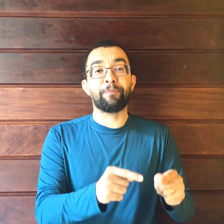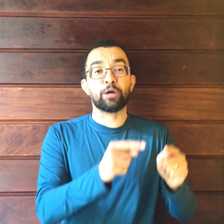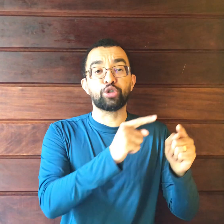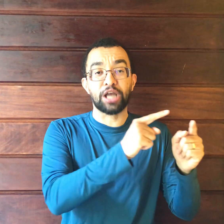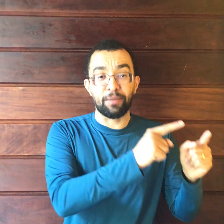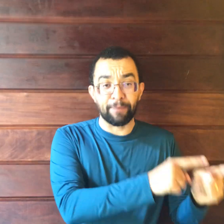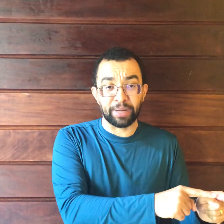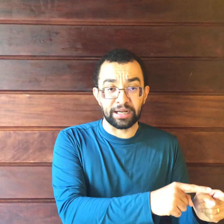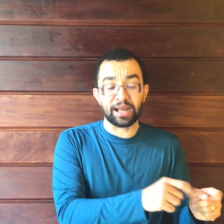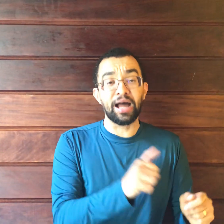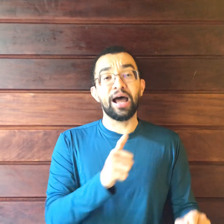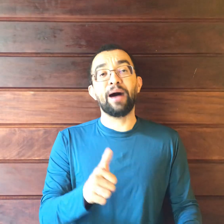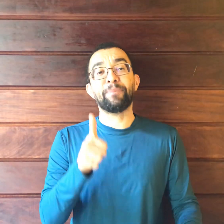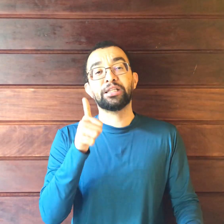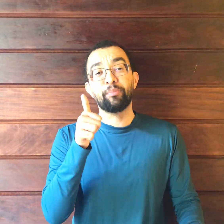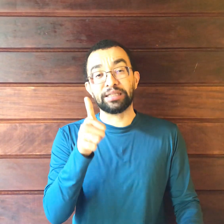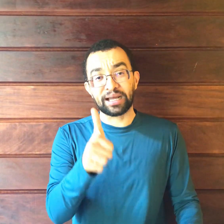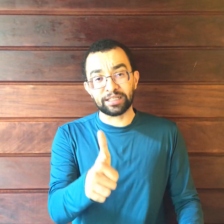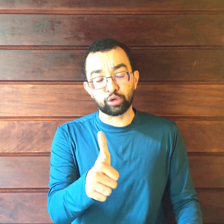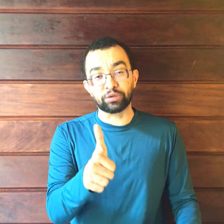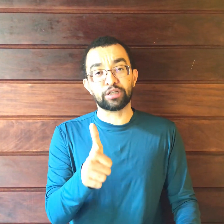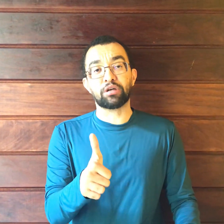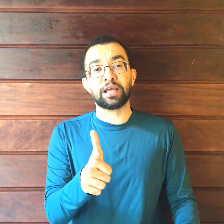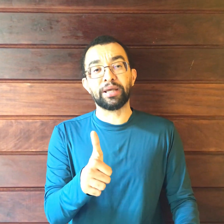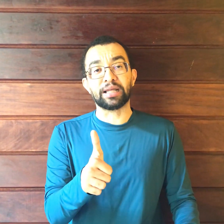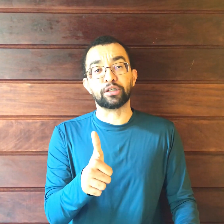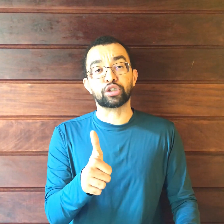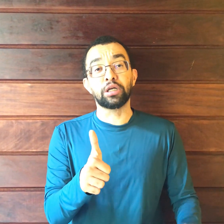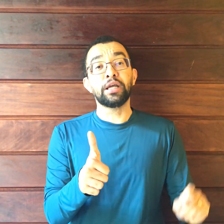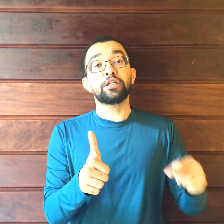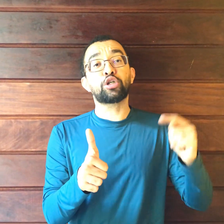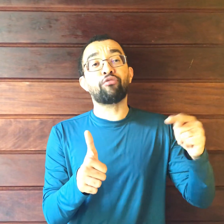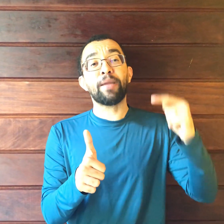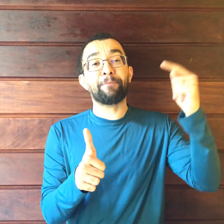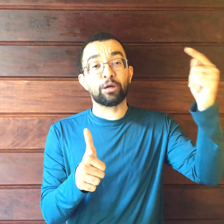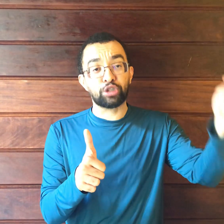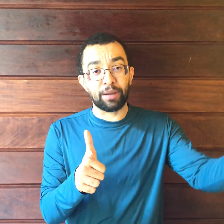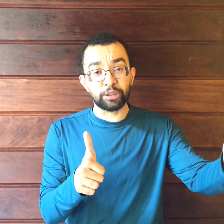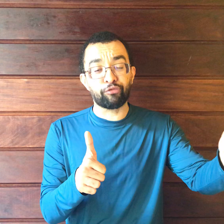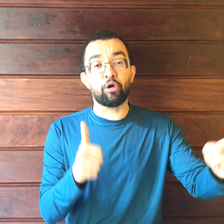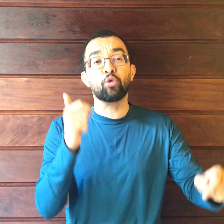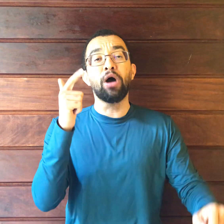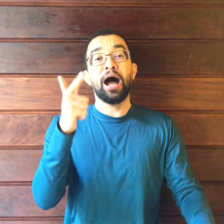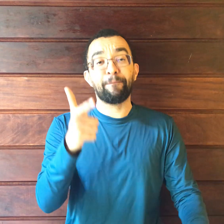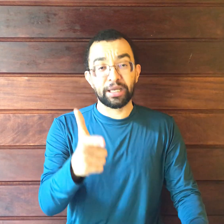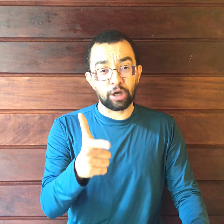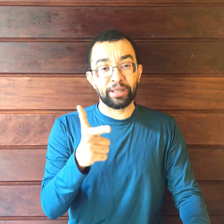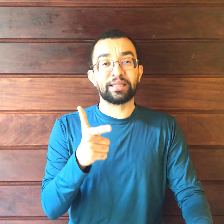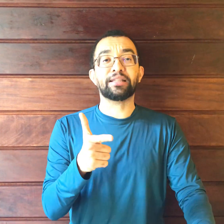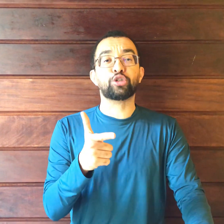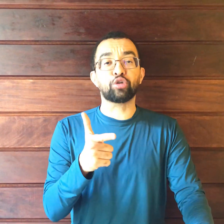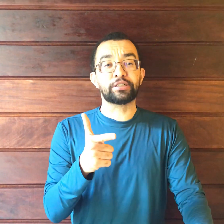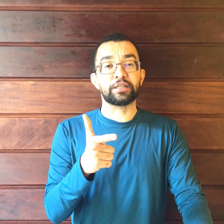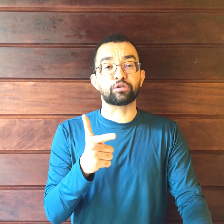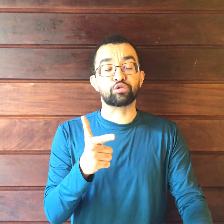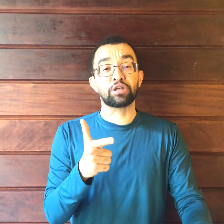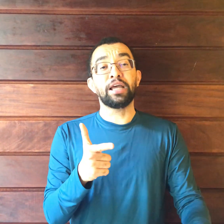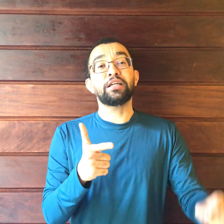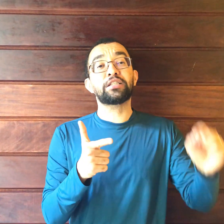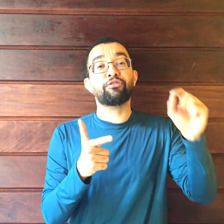emprego de arma branca, a pena é aumentada de um terço até a metade. Se houver emprego de arma de fogo, a pena é aumentada de dois terços. E se